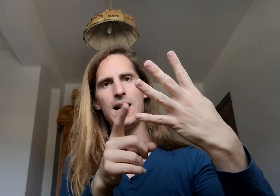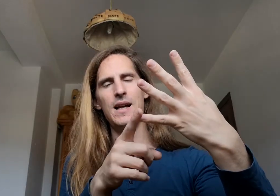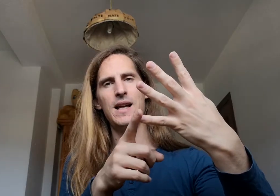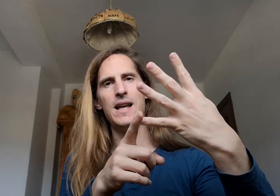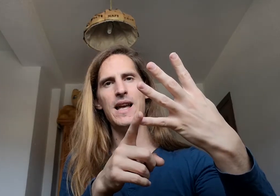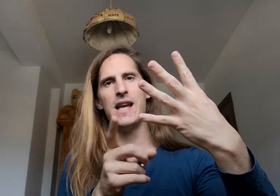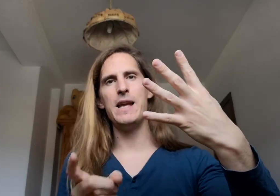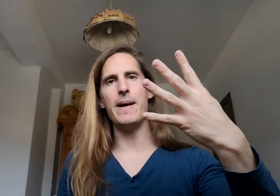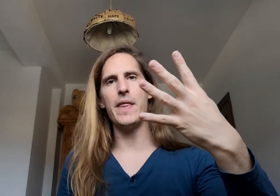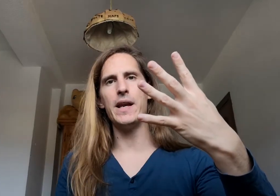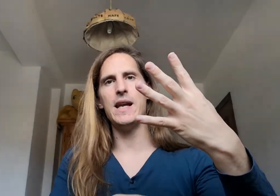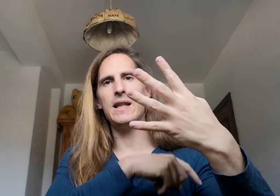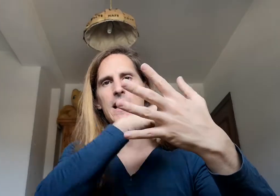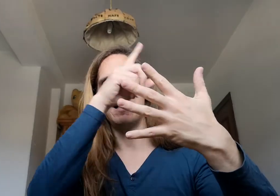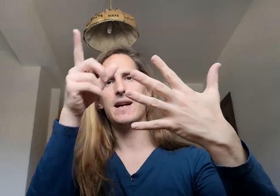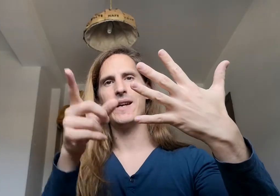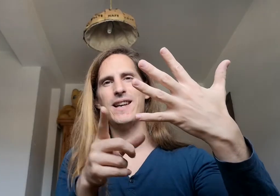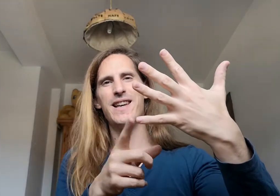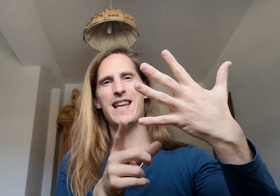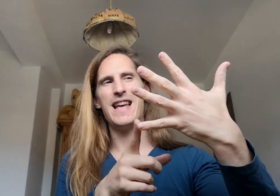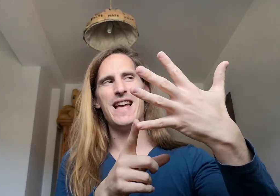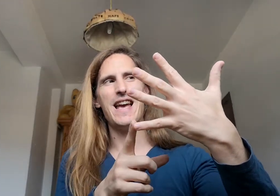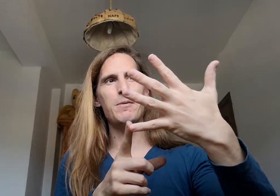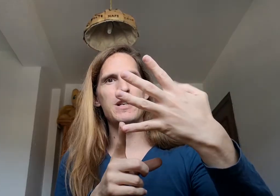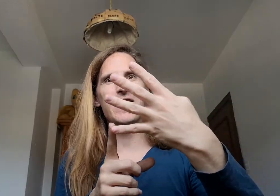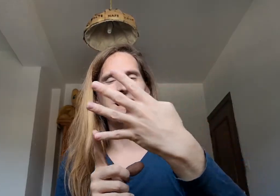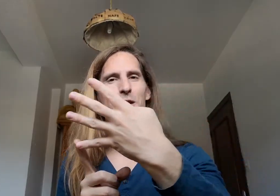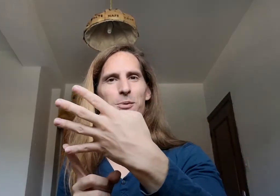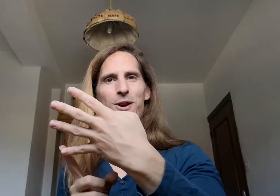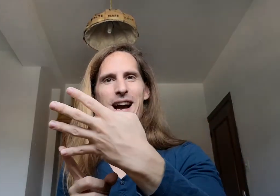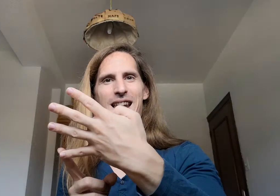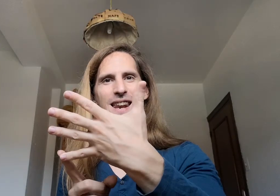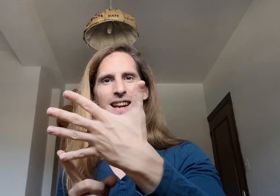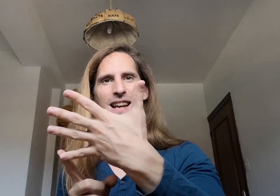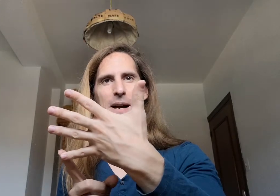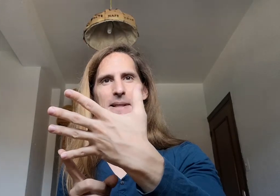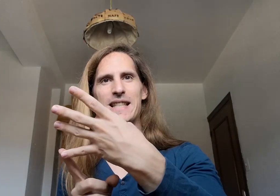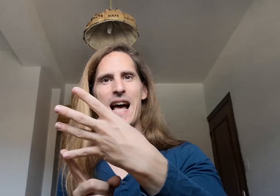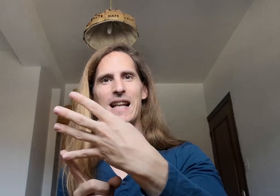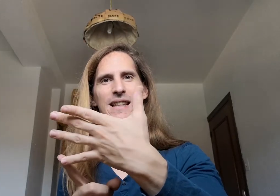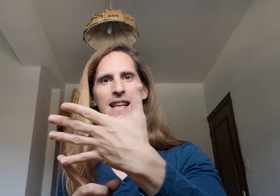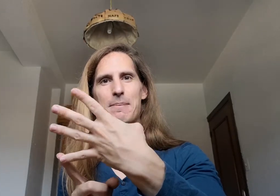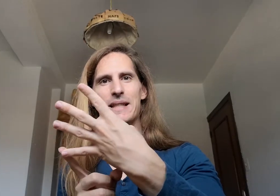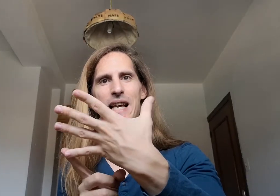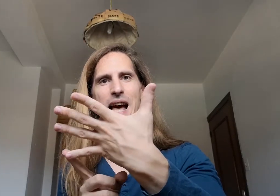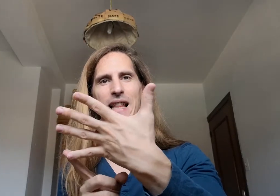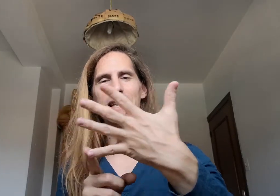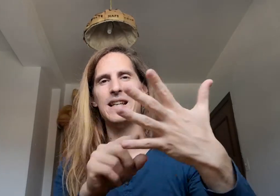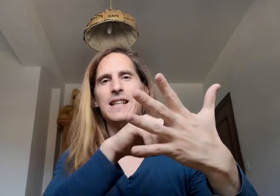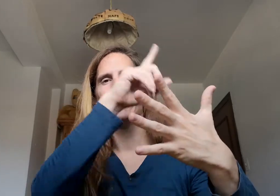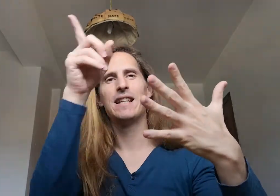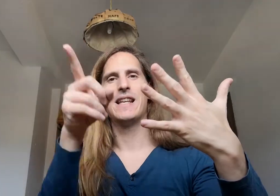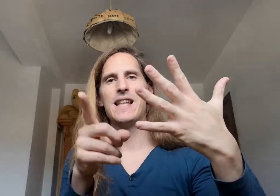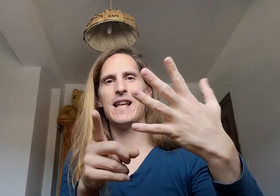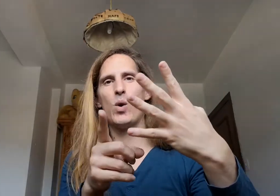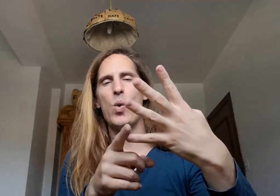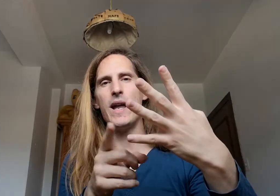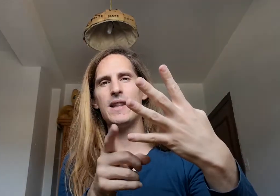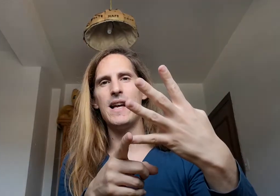Y para hacer quinta Hemos levantado el pulgar ¿Qué ha pasado? ¿Qué ha pasado? Cuarta